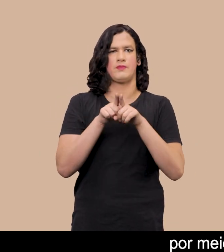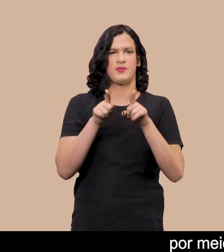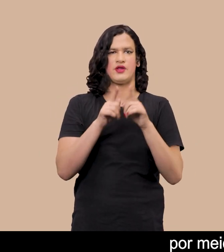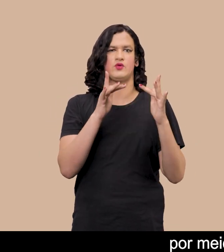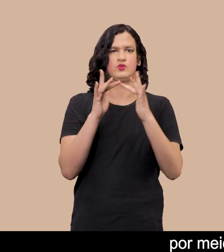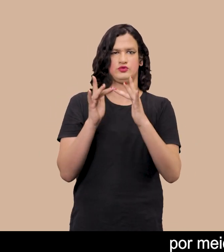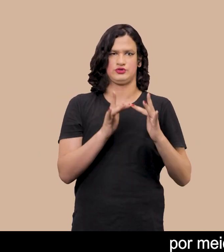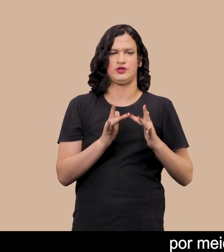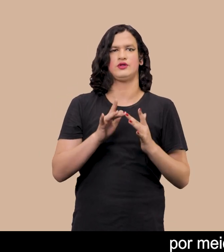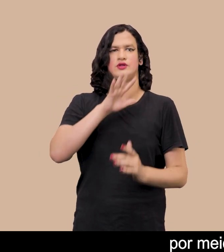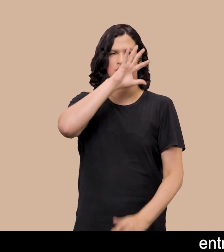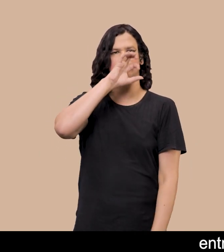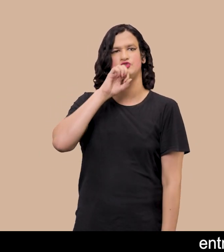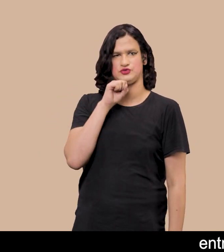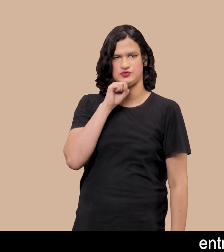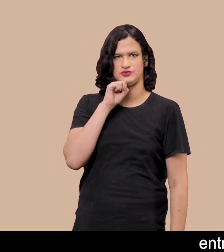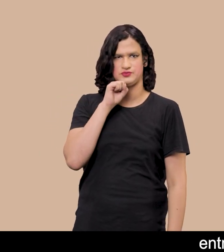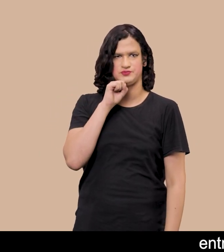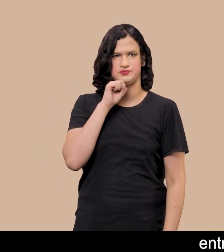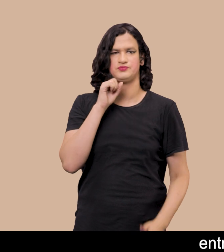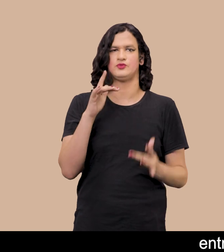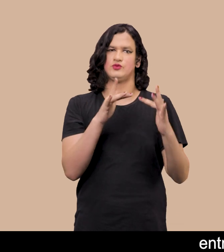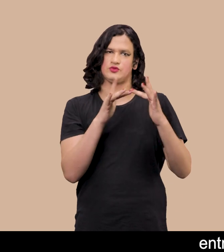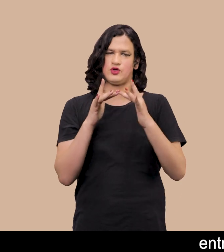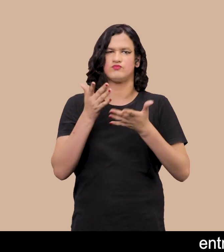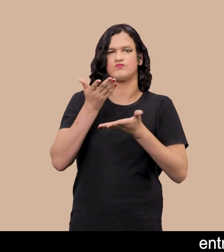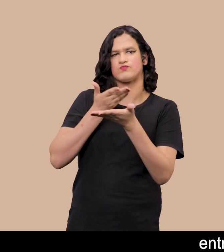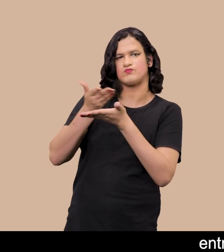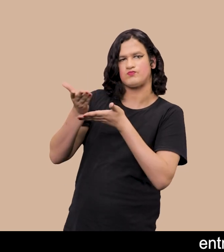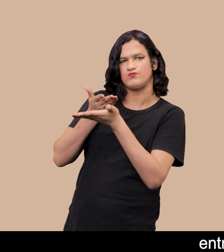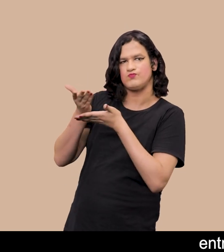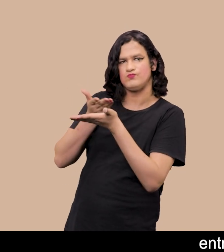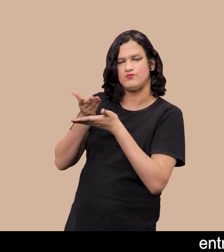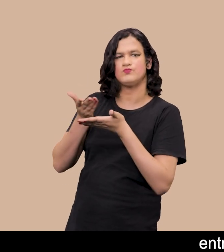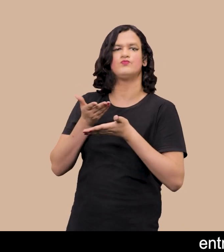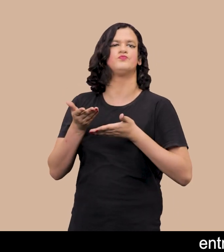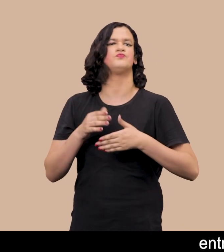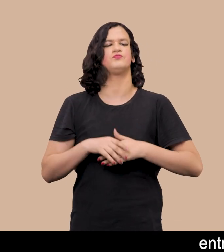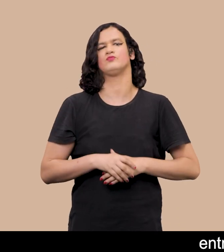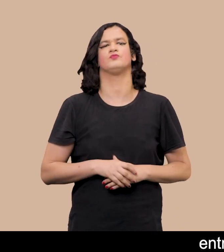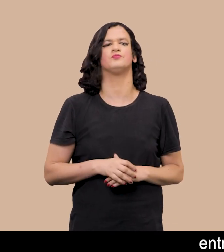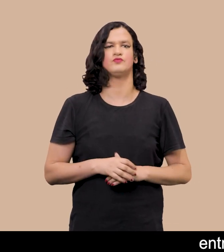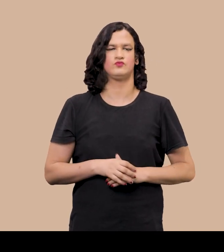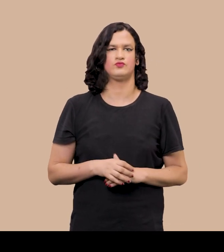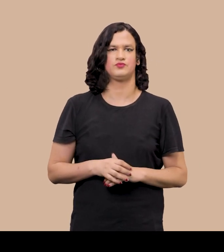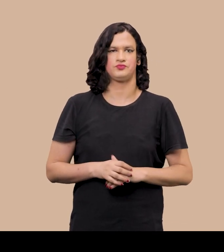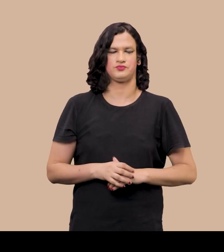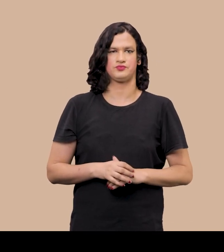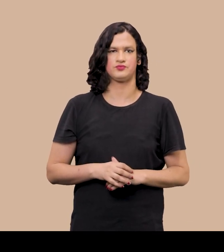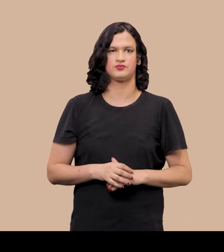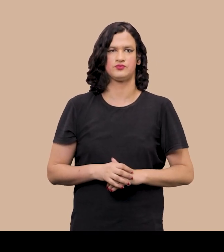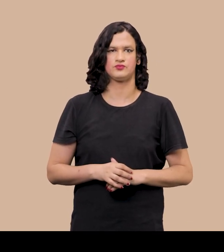entre Lia e seus colaboradores Entre obra e espectador Entre artista e público